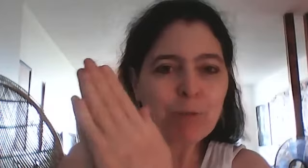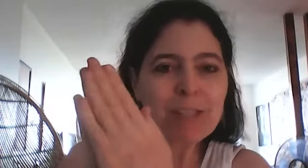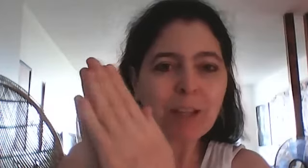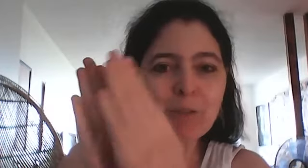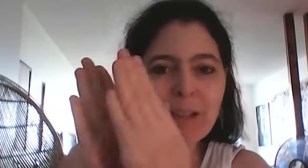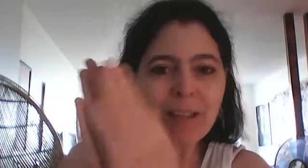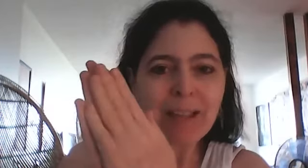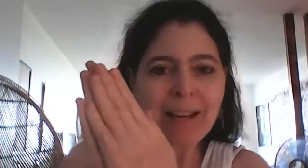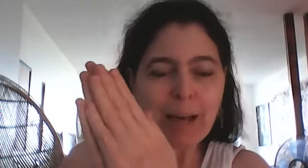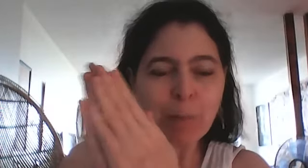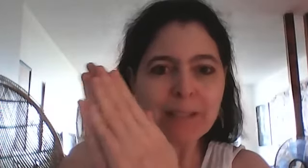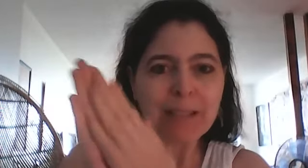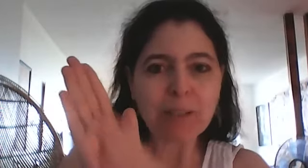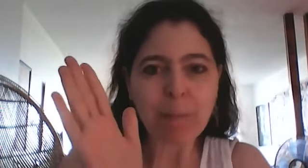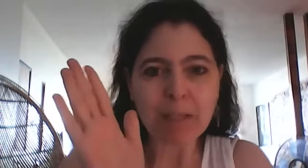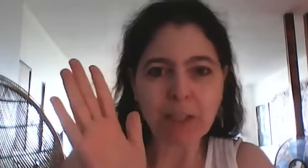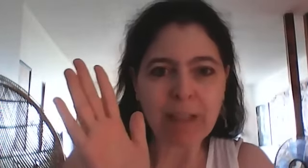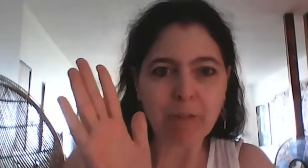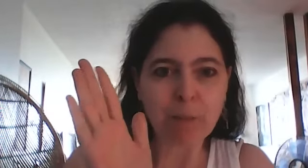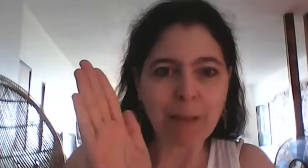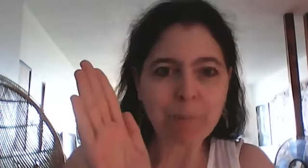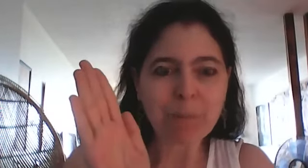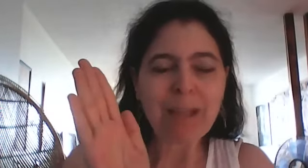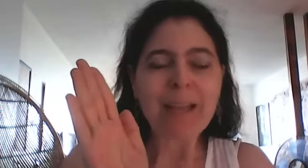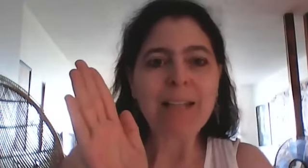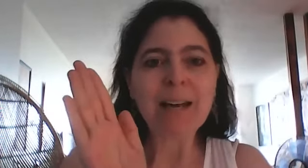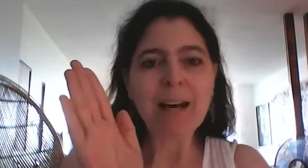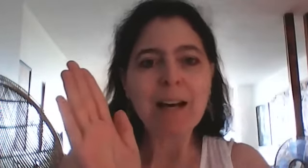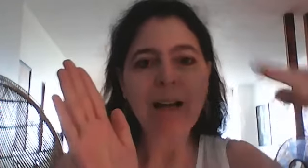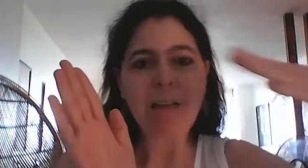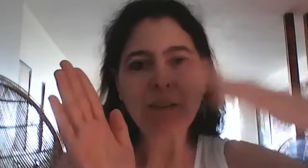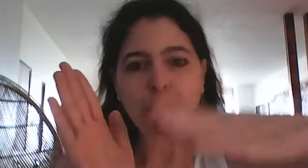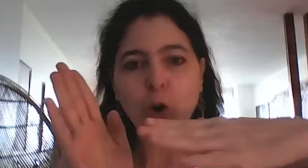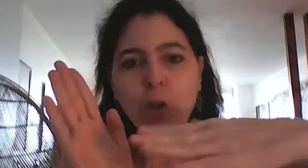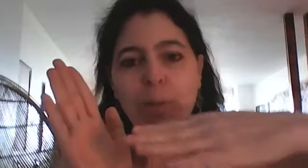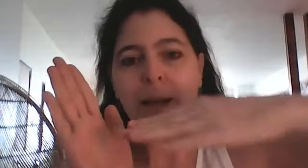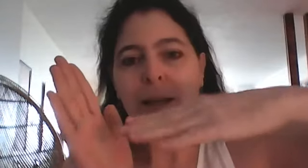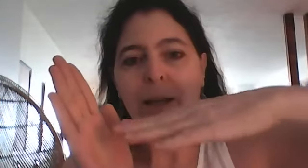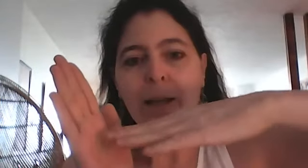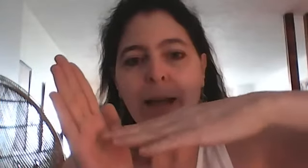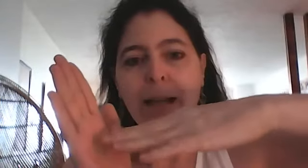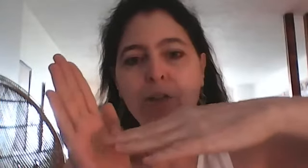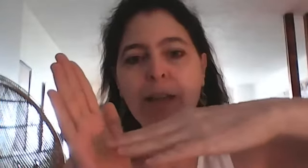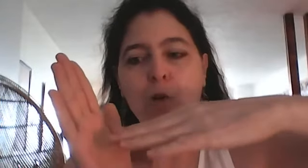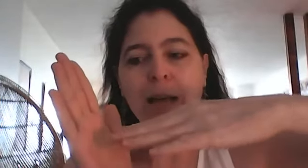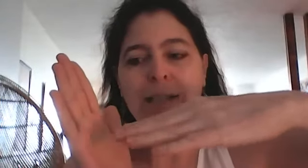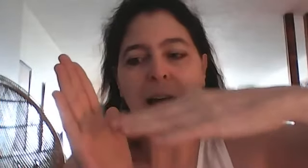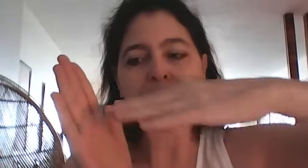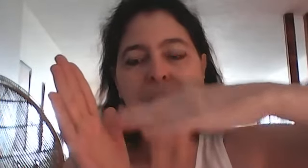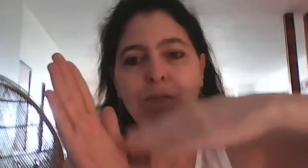de vous dire que vous avez la représentation de la personne dans votre main et là avec votre autre main elle devient un laser et